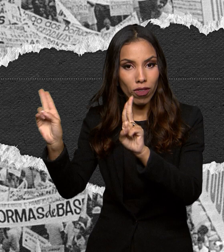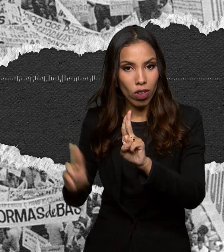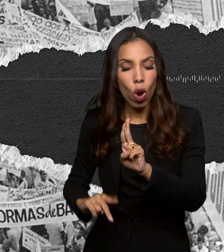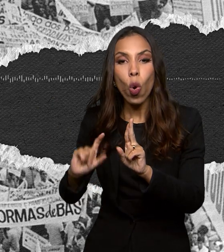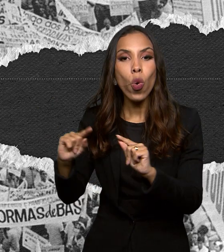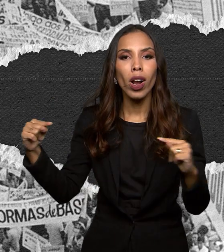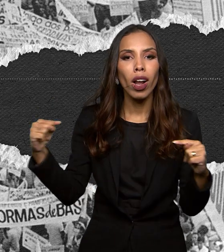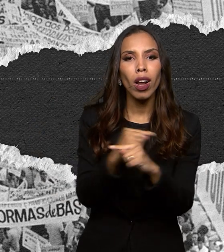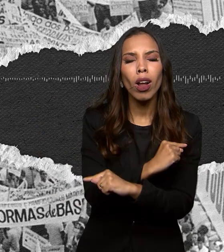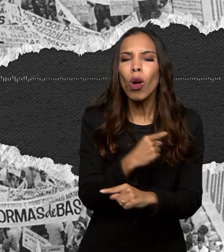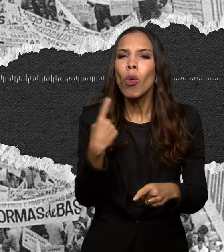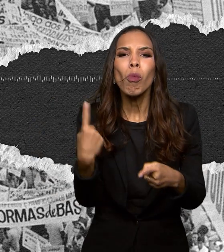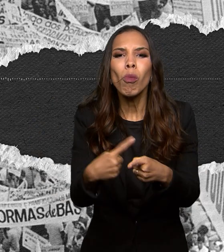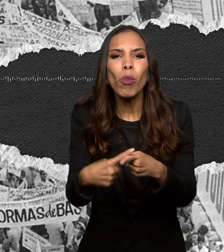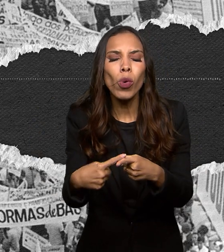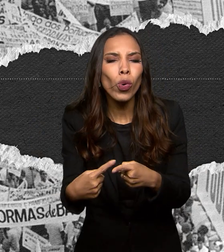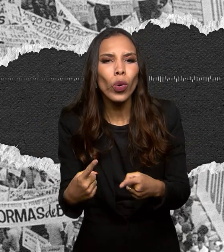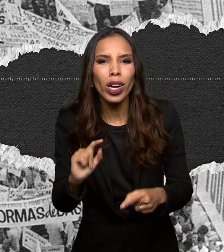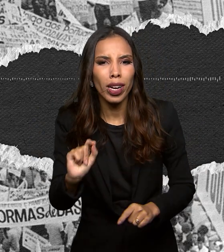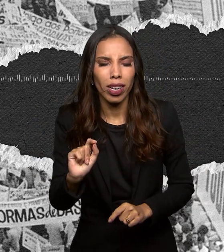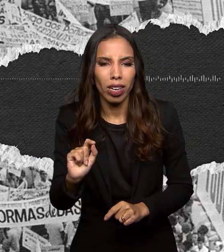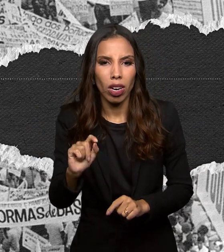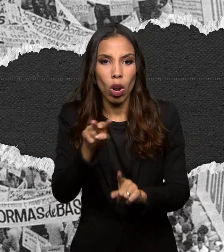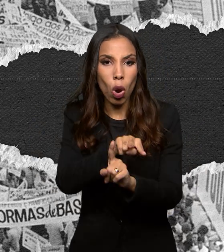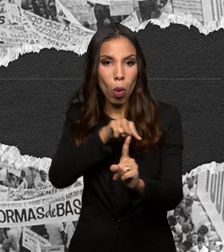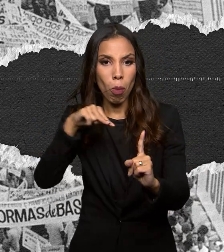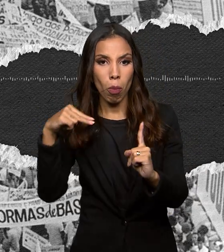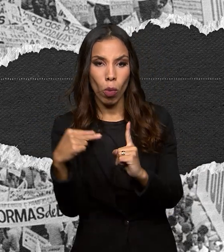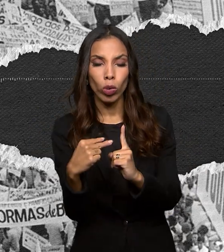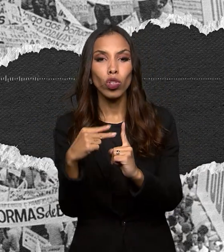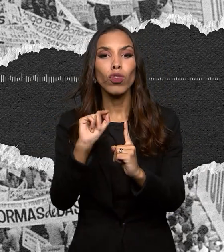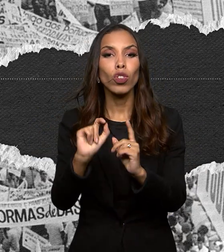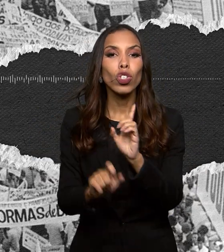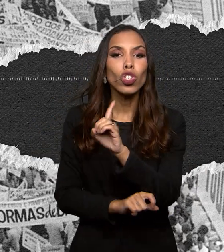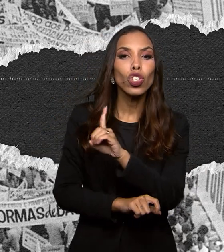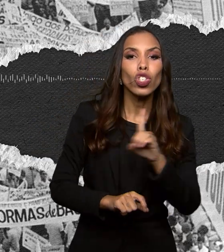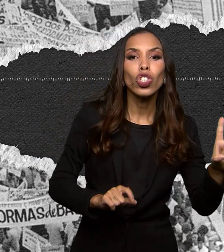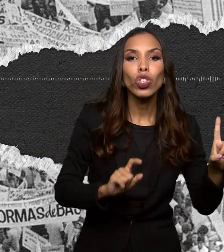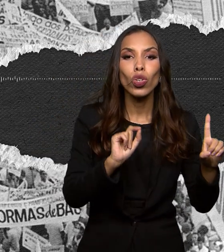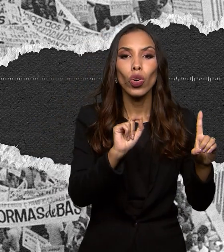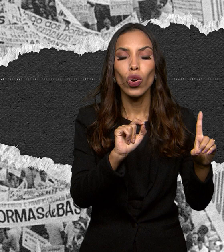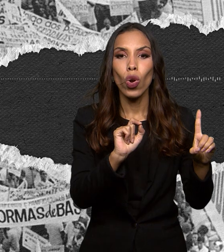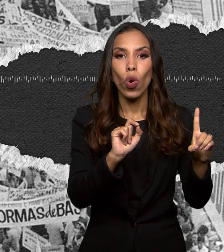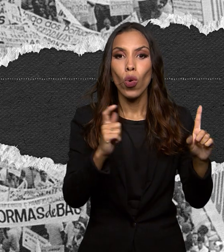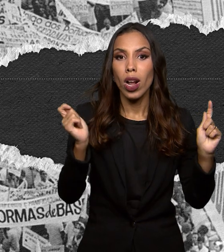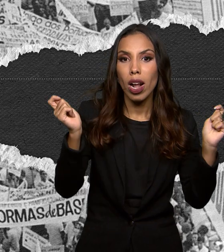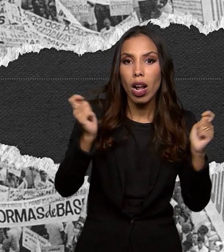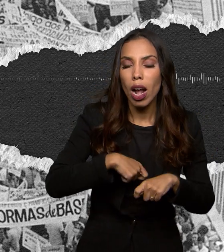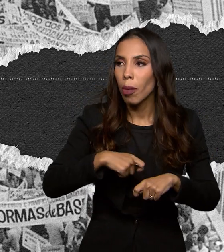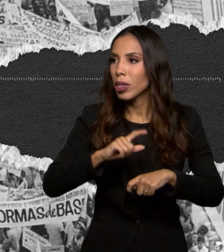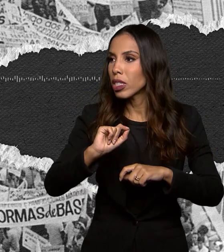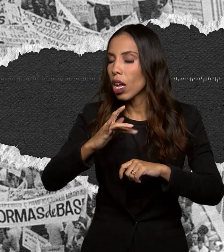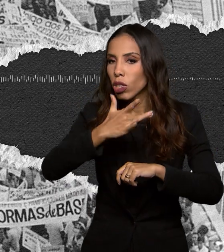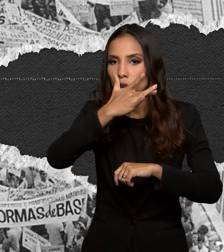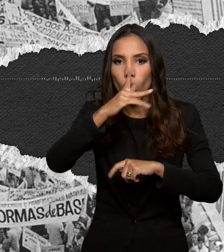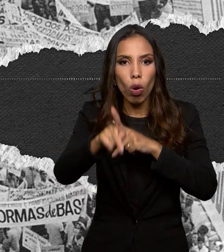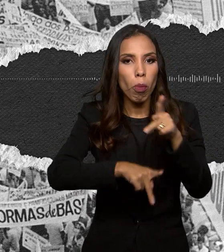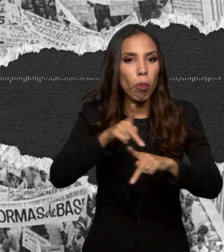Porque houve ali do ponto de vista das direitas a capacidade de mobilização do povo para dizer ao povo que o que estava